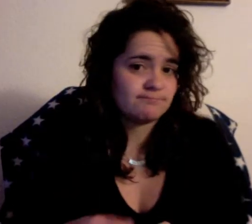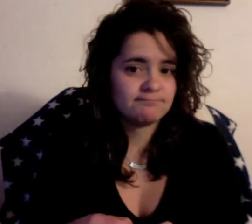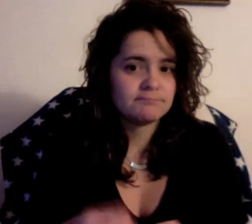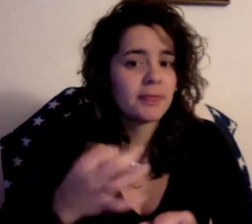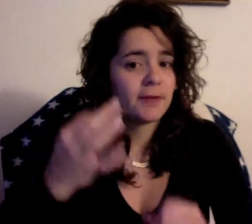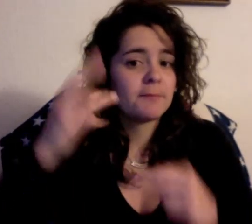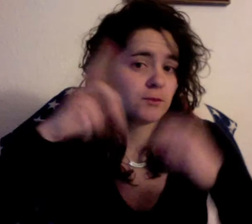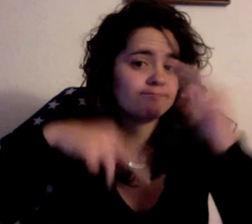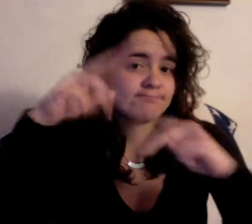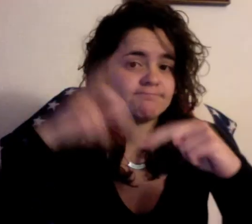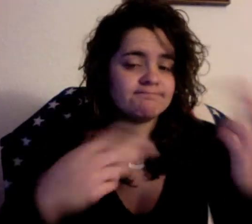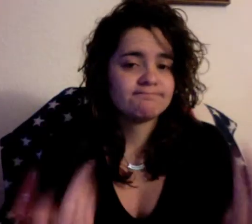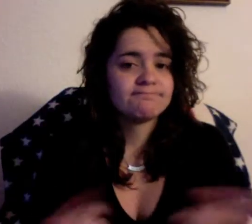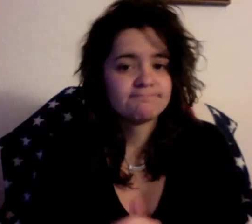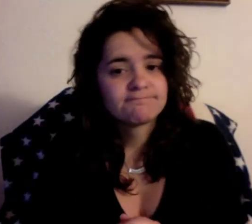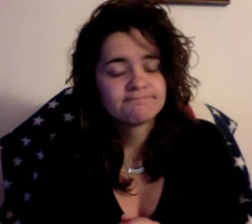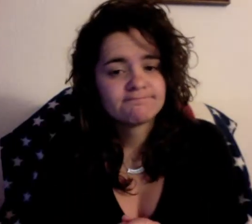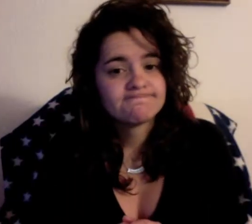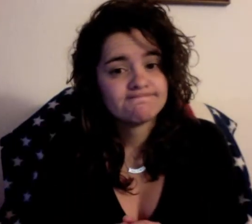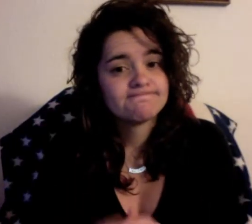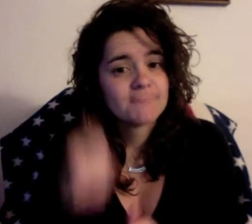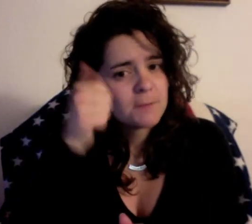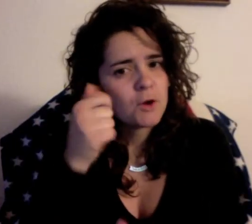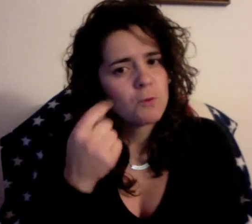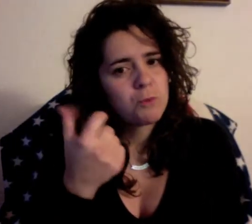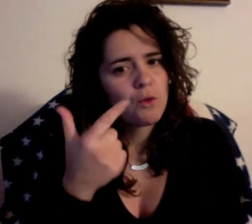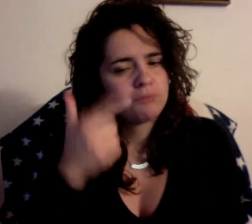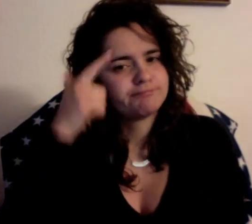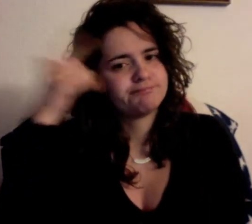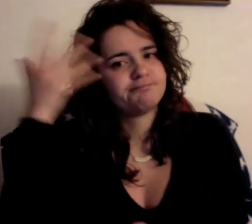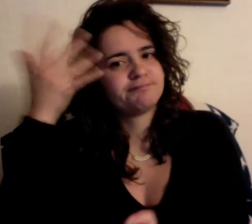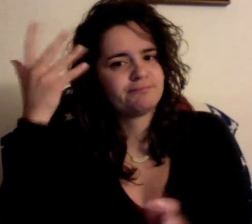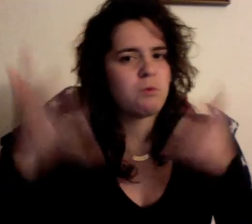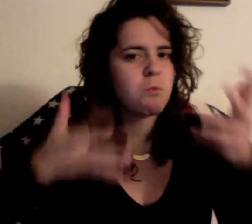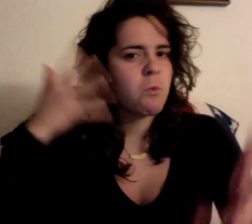No, tiene gracia. Te lanzan bolas de nieve y la verdad es que te ríes un montón.